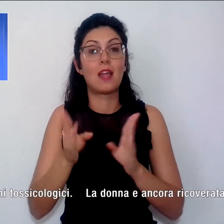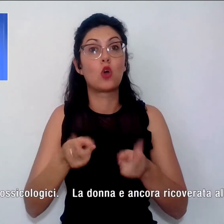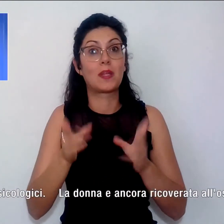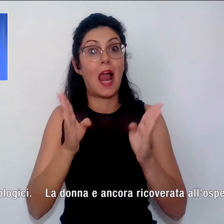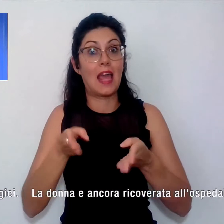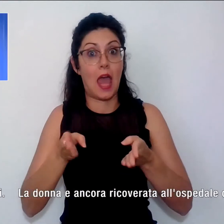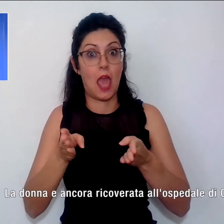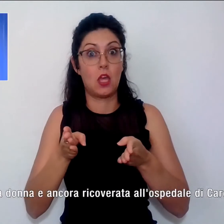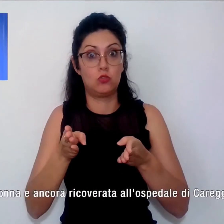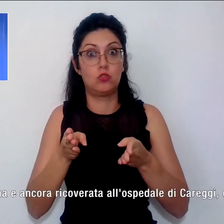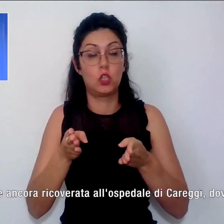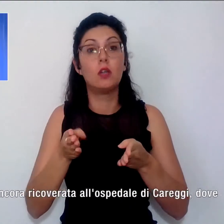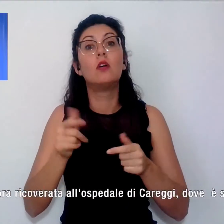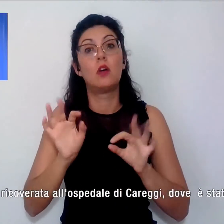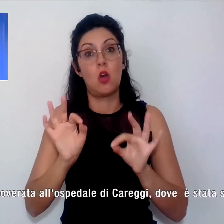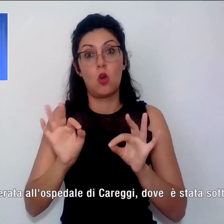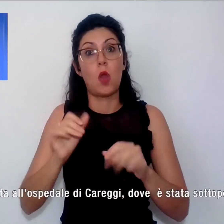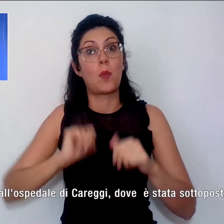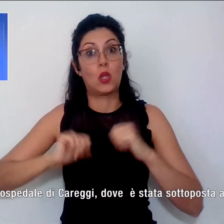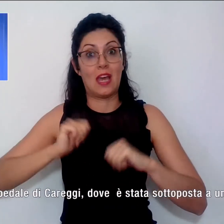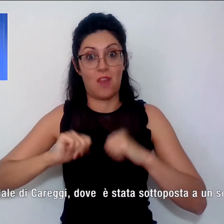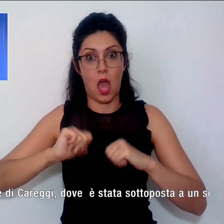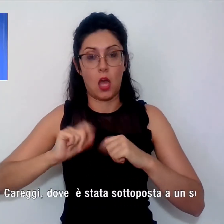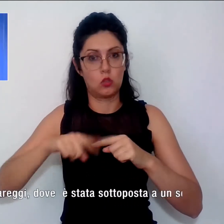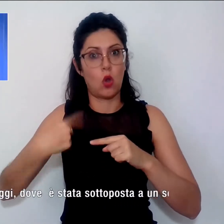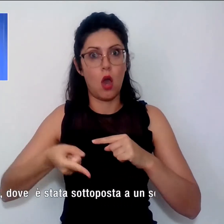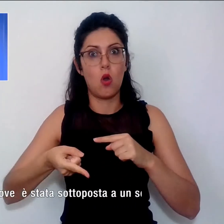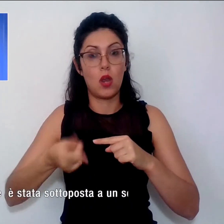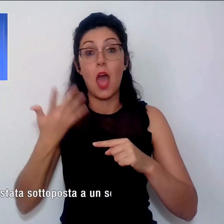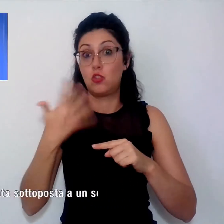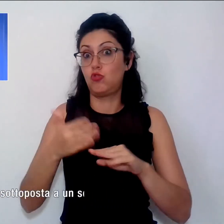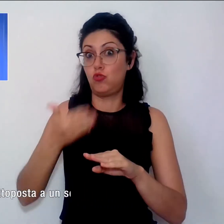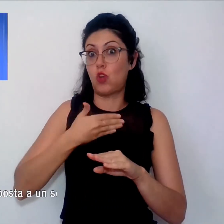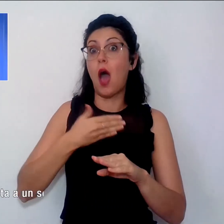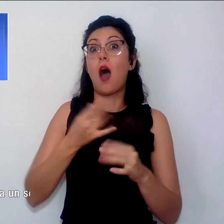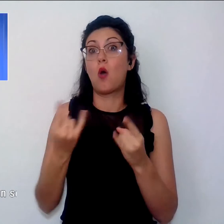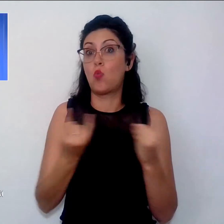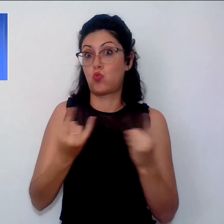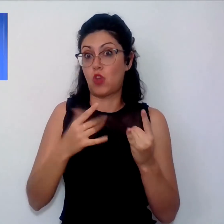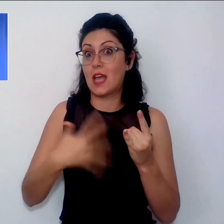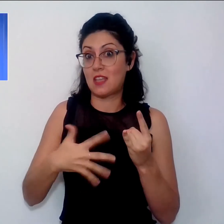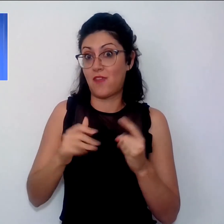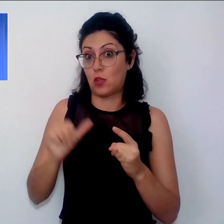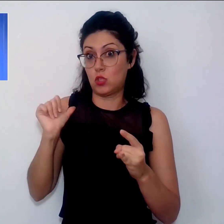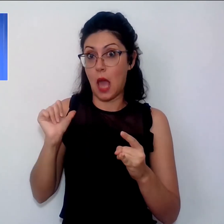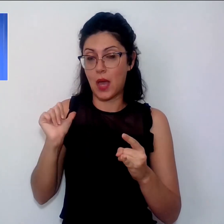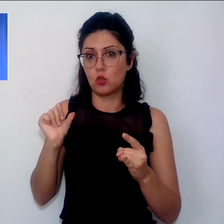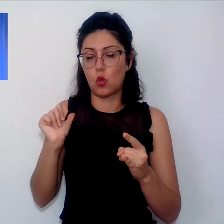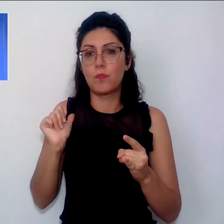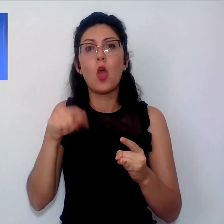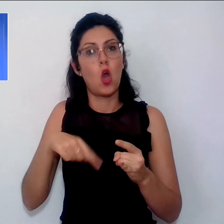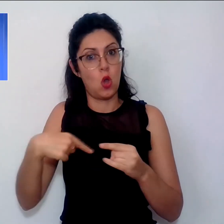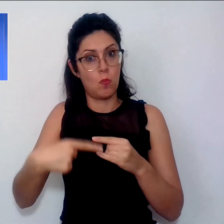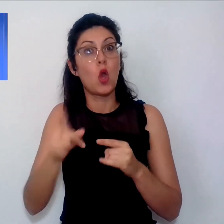a un ulteriore intervento chirurgico dopo quello d'urgenza subito sabato. Sarà ascoltata nei